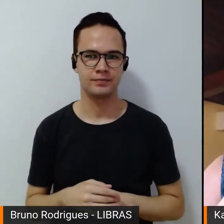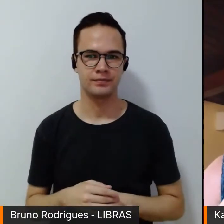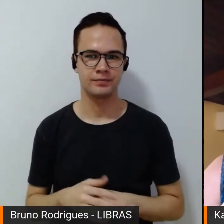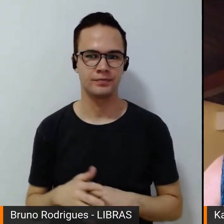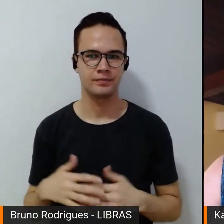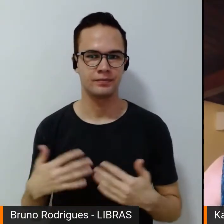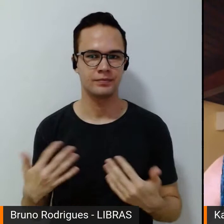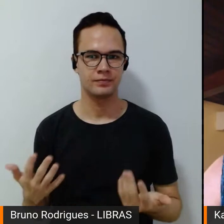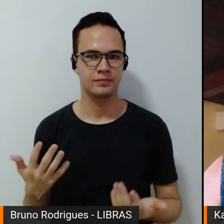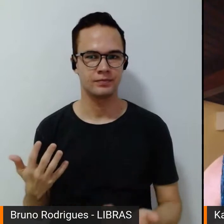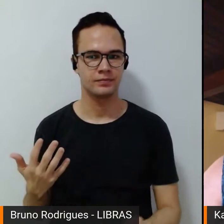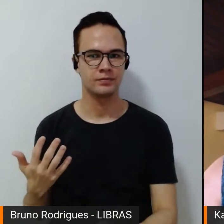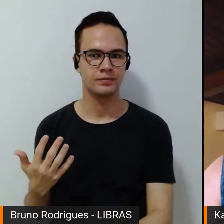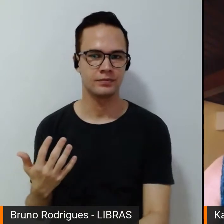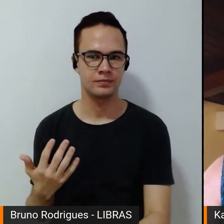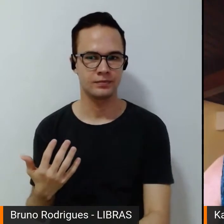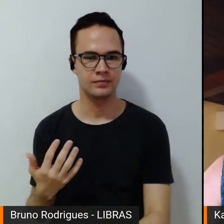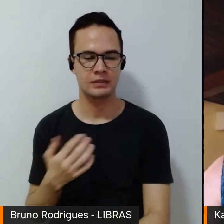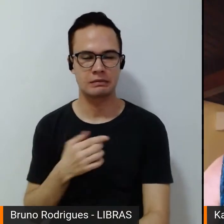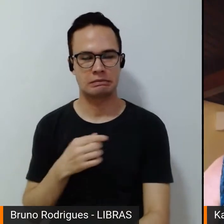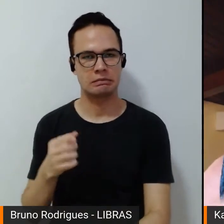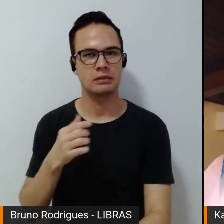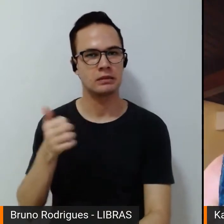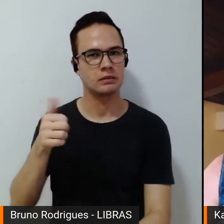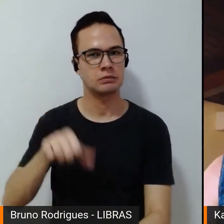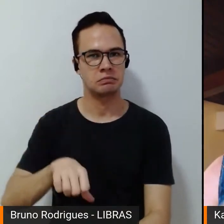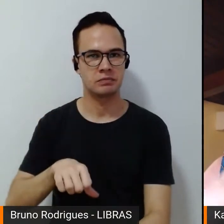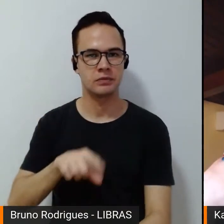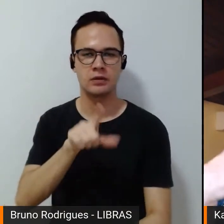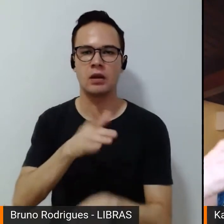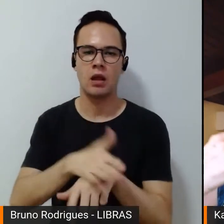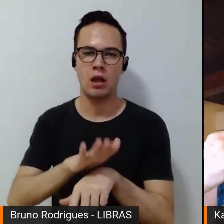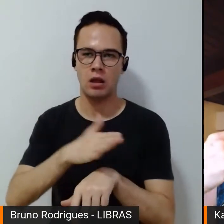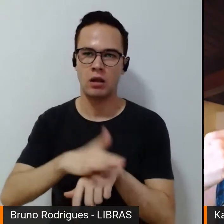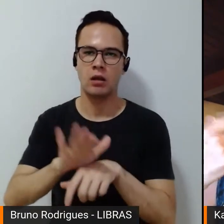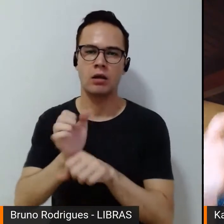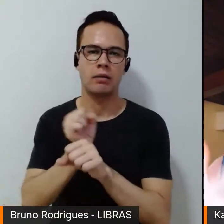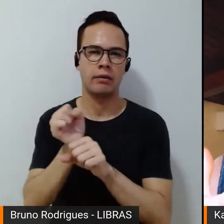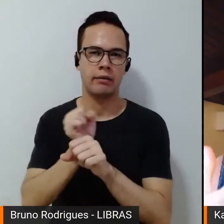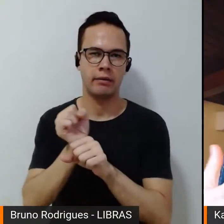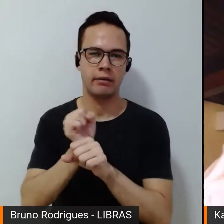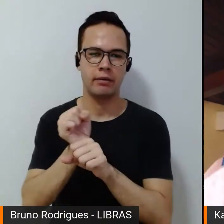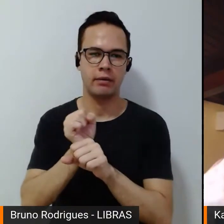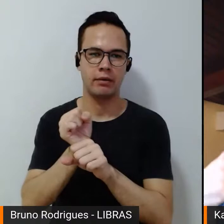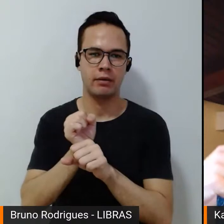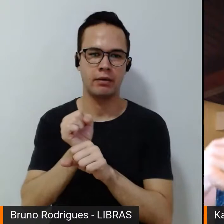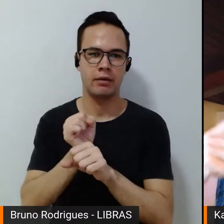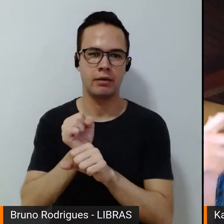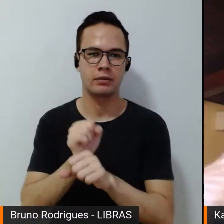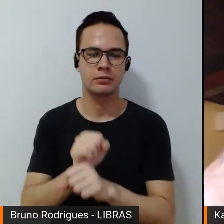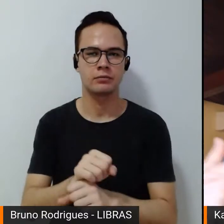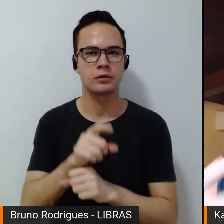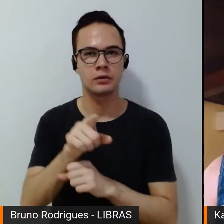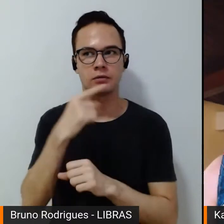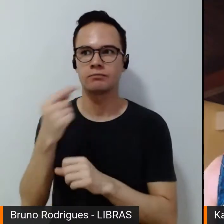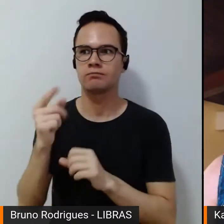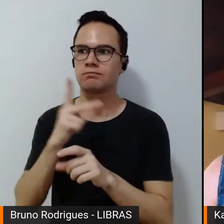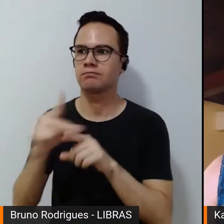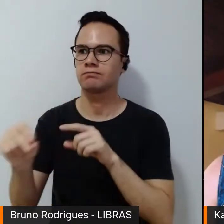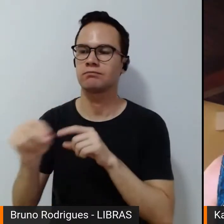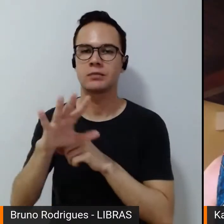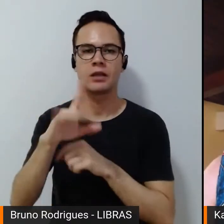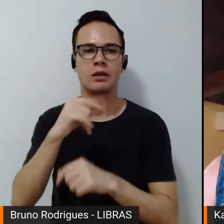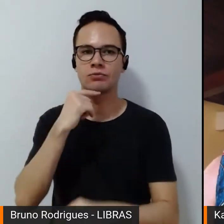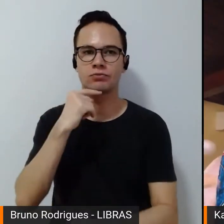quanto é frustrante treinar por anos, buscar o pódio e ao não conseguir